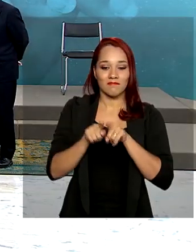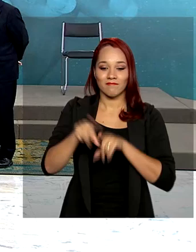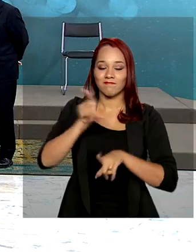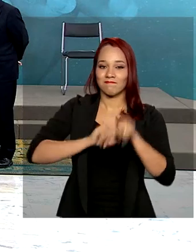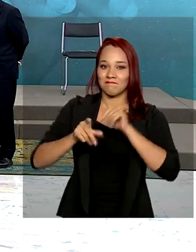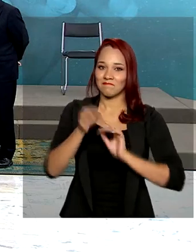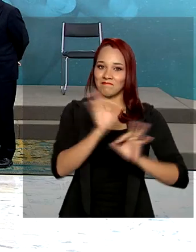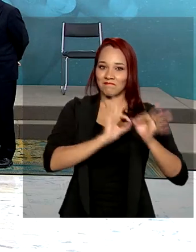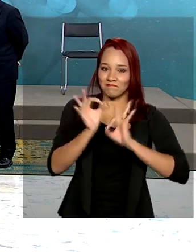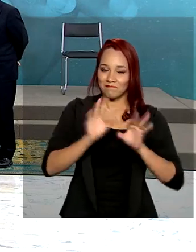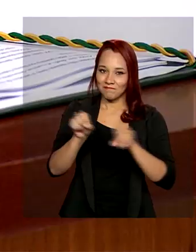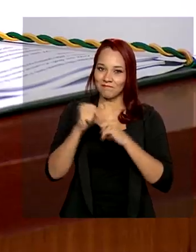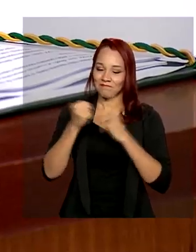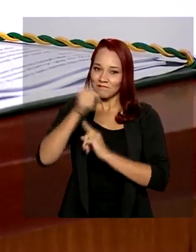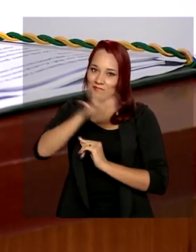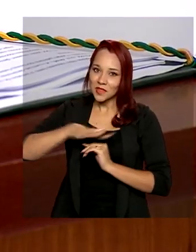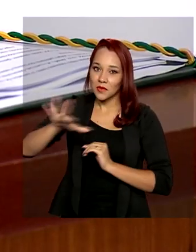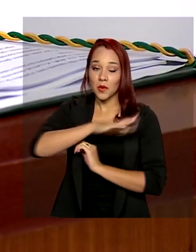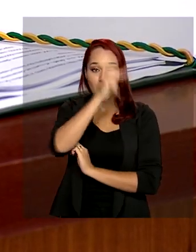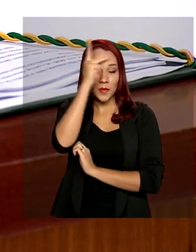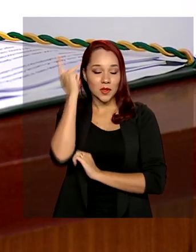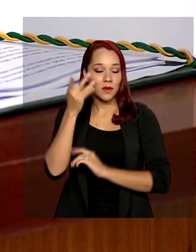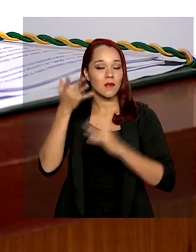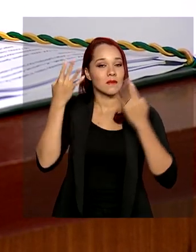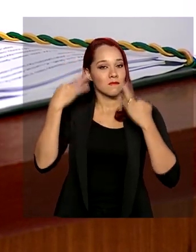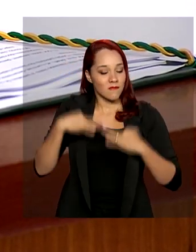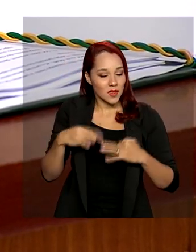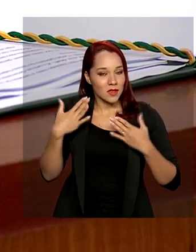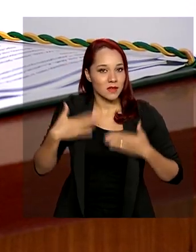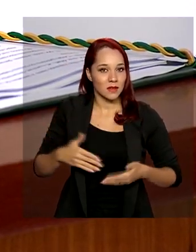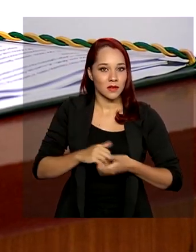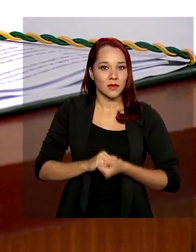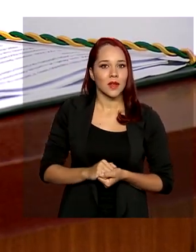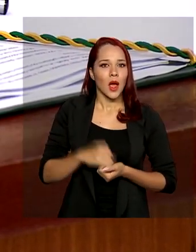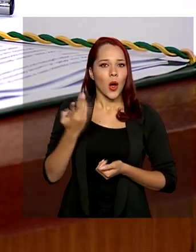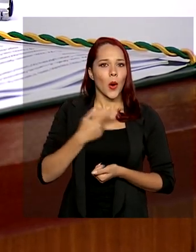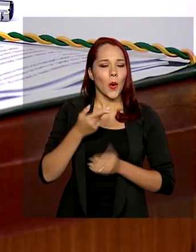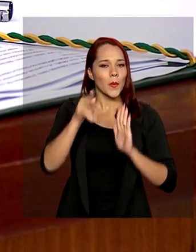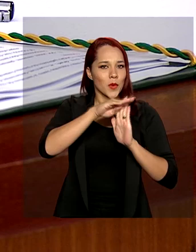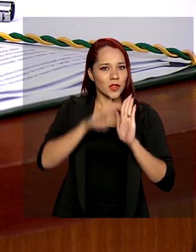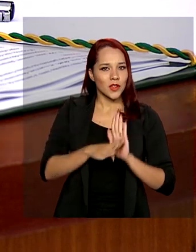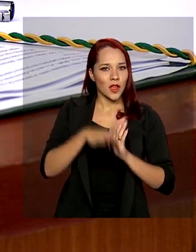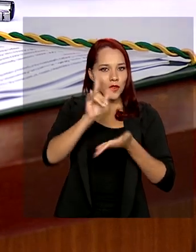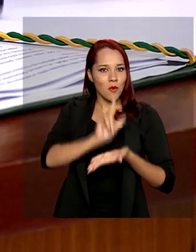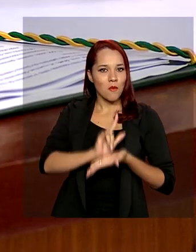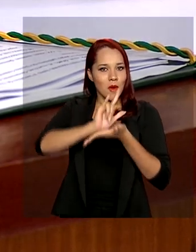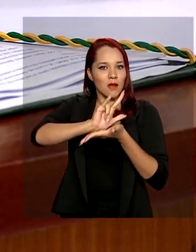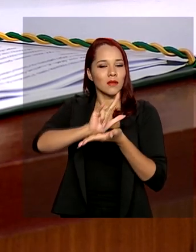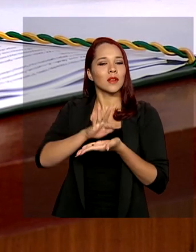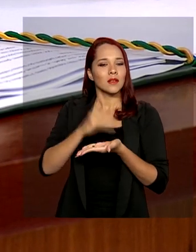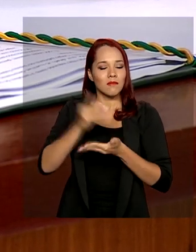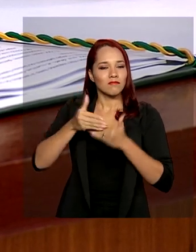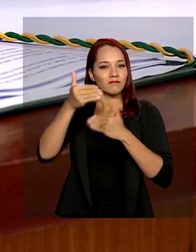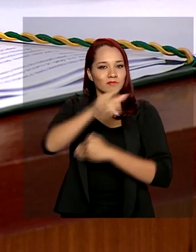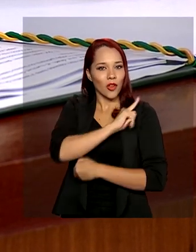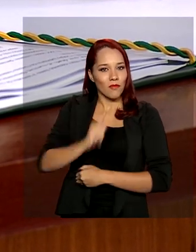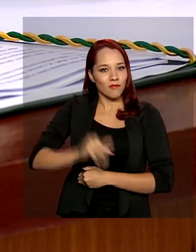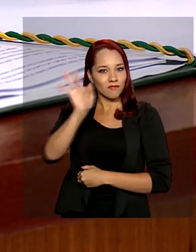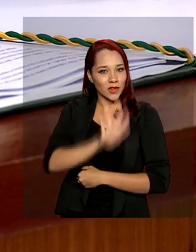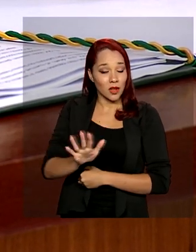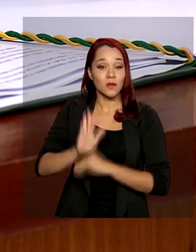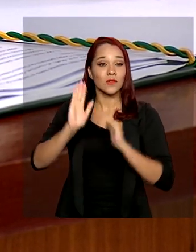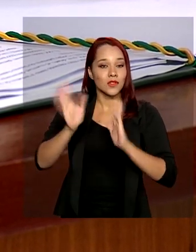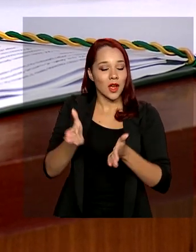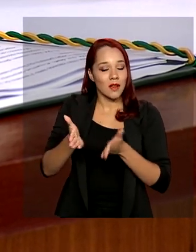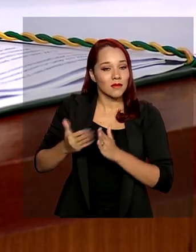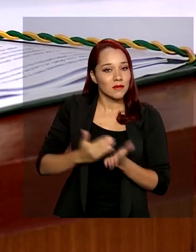organizações da sociedade civil e pessoas físicas. O programa Pátria Voluntária fica à frente do projeto pelo Governo Federal. Já